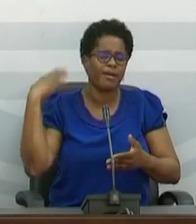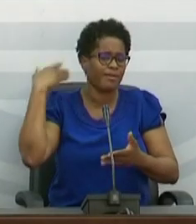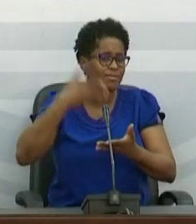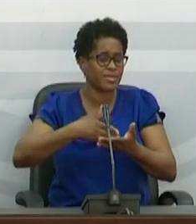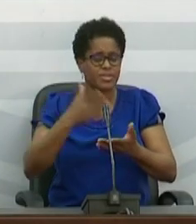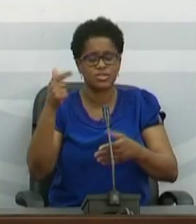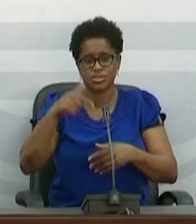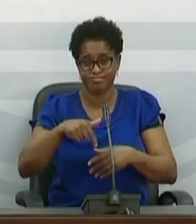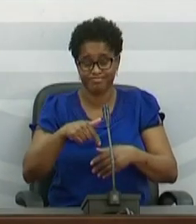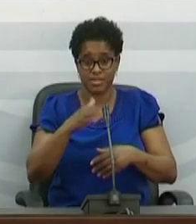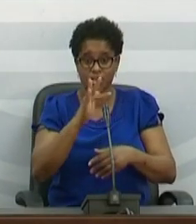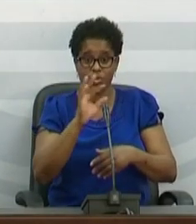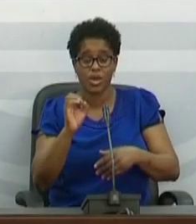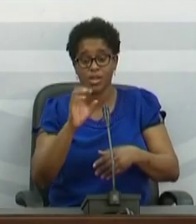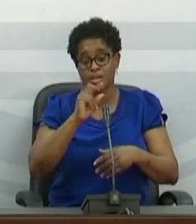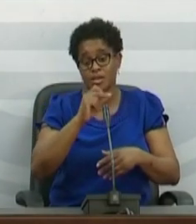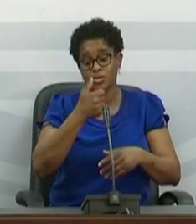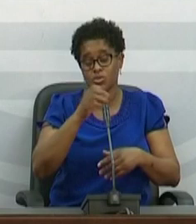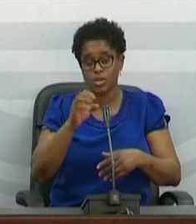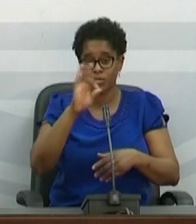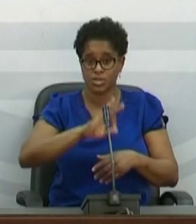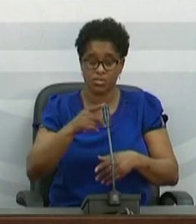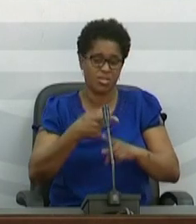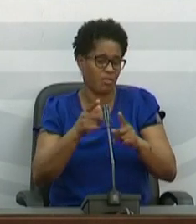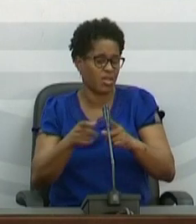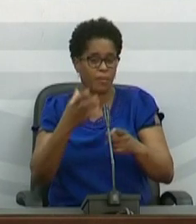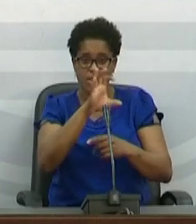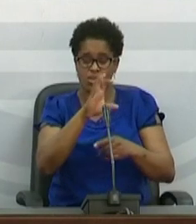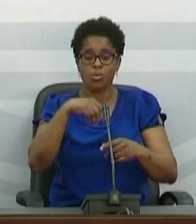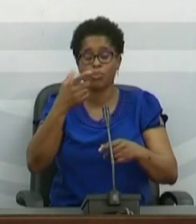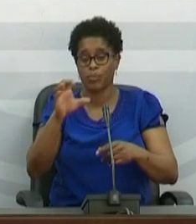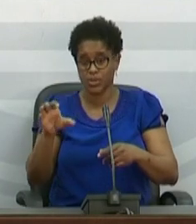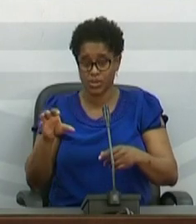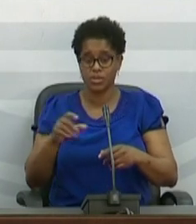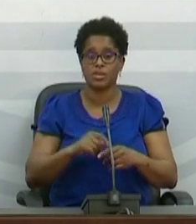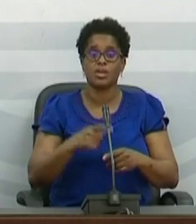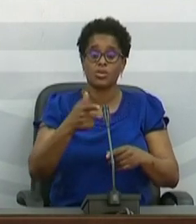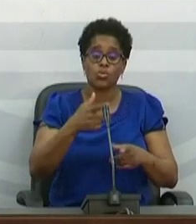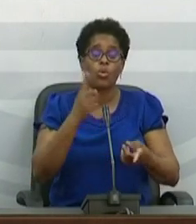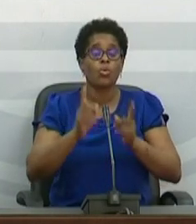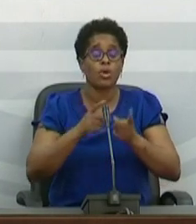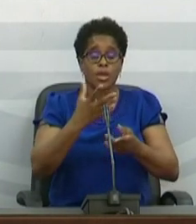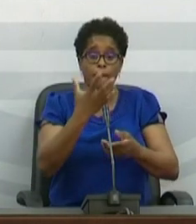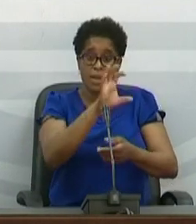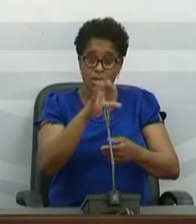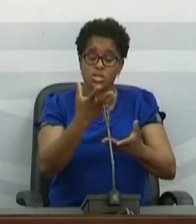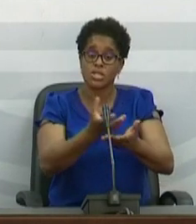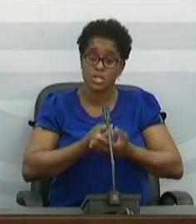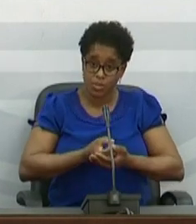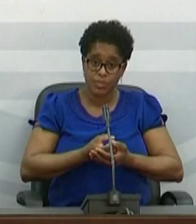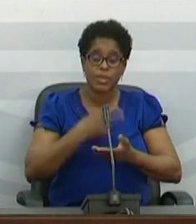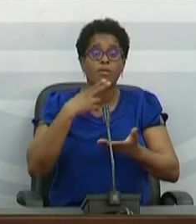40, 50%, isso varia de país para país. E aquilo que os países vão recebendo, na verdade,